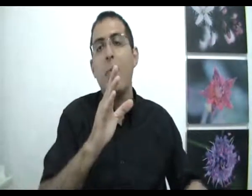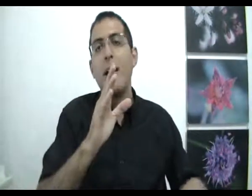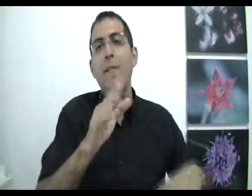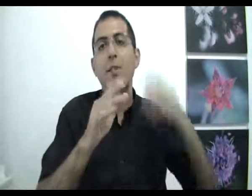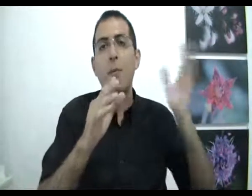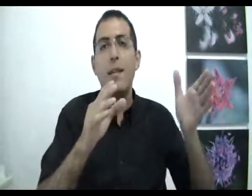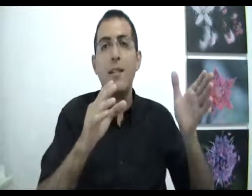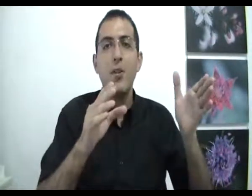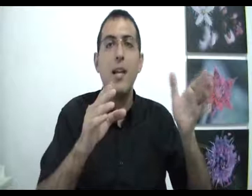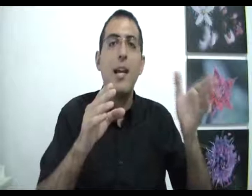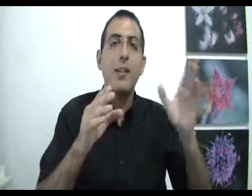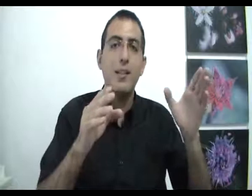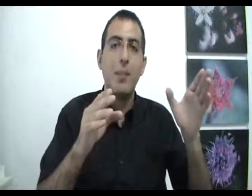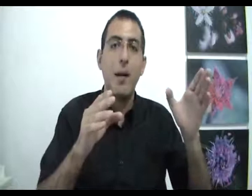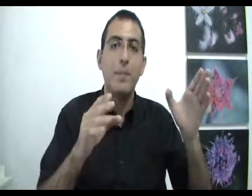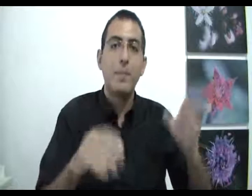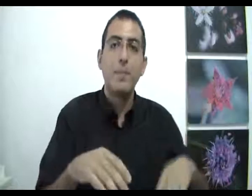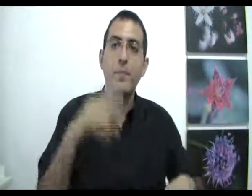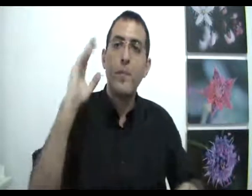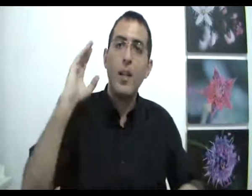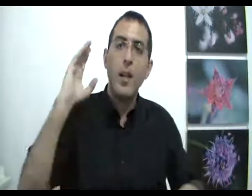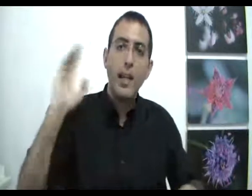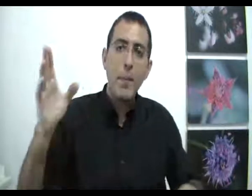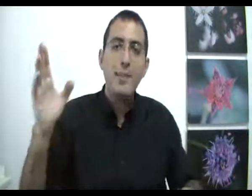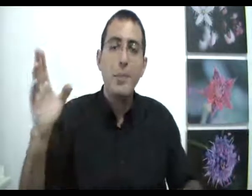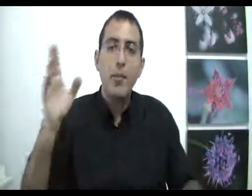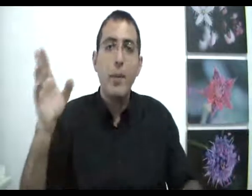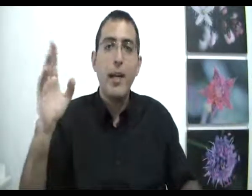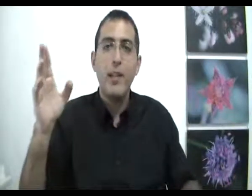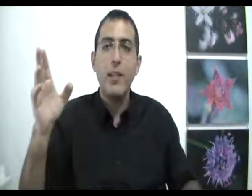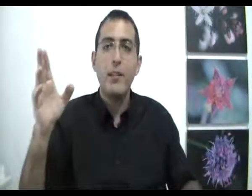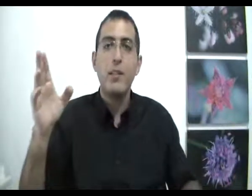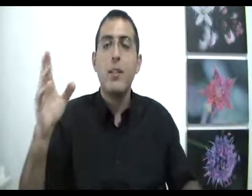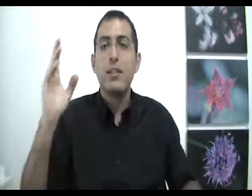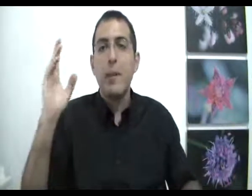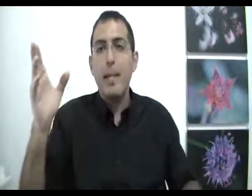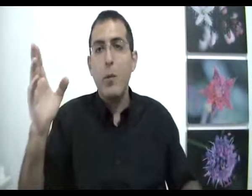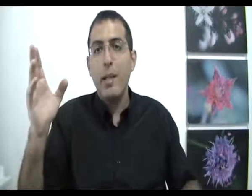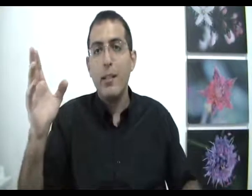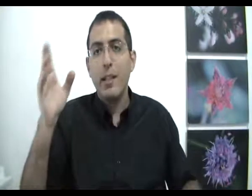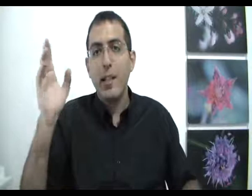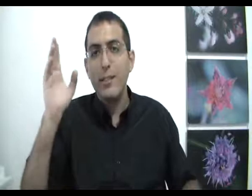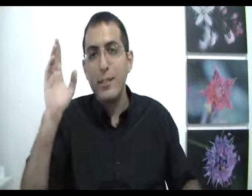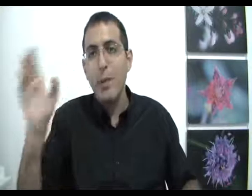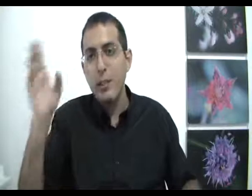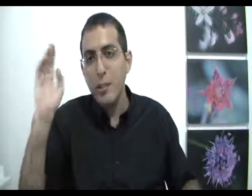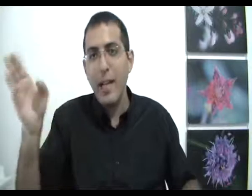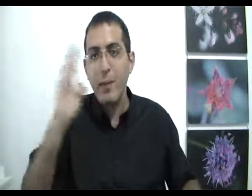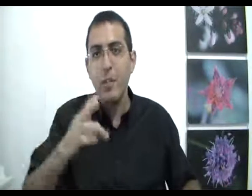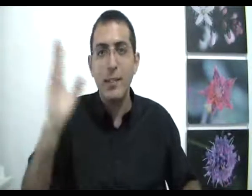מחייבת יש לנו בקצה השני, העדר סיבה אם יש סיבה שמחייבת המילה לא בחרת כי יש סיבה שהיא מחייבת אותך לזה